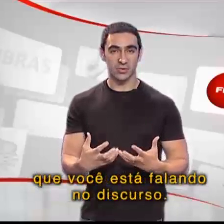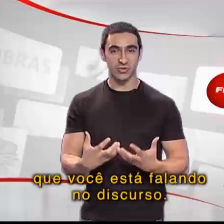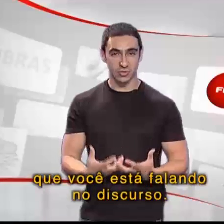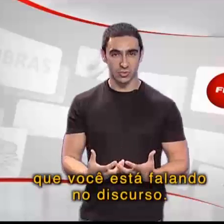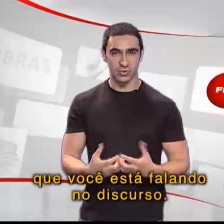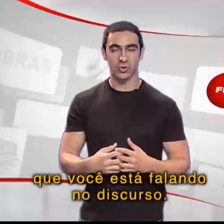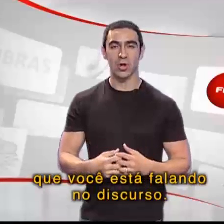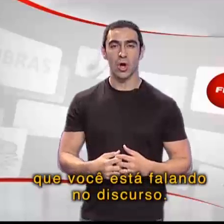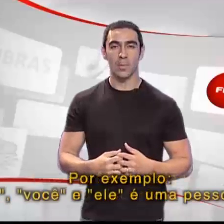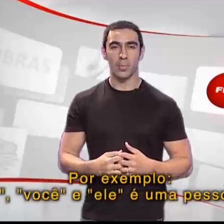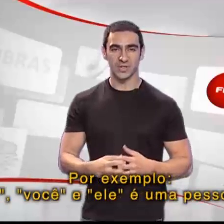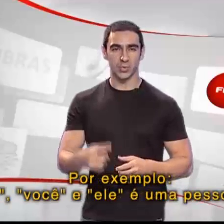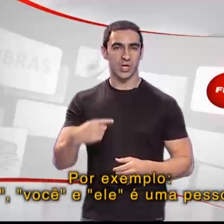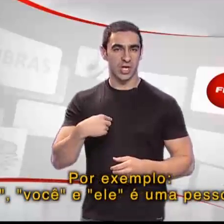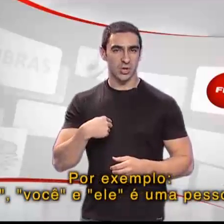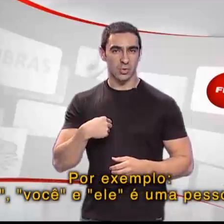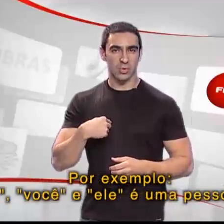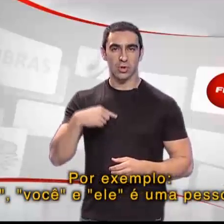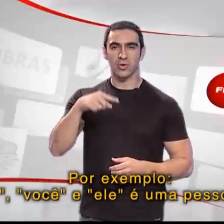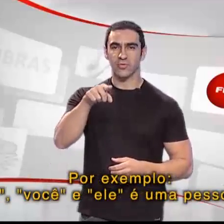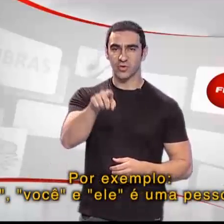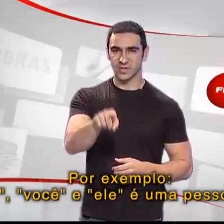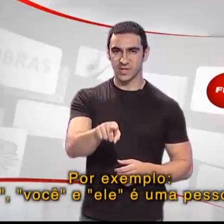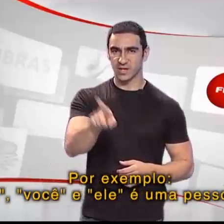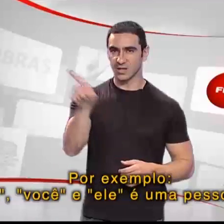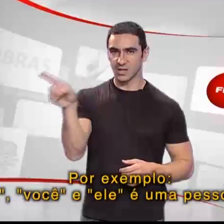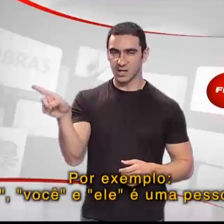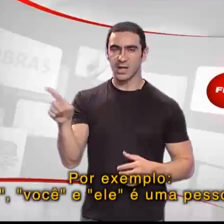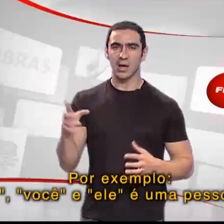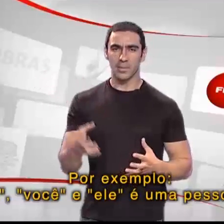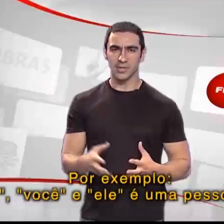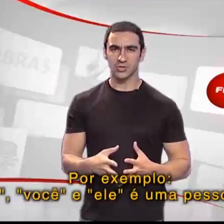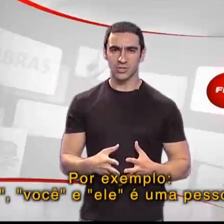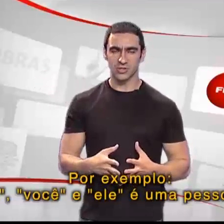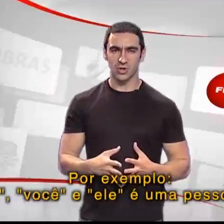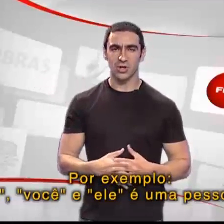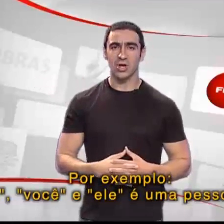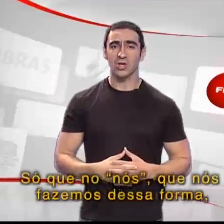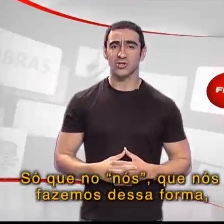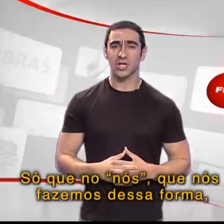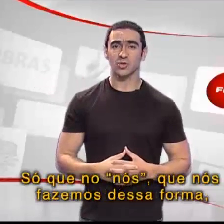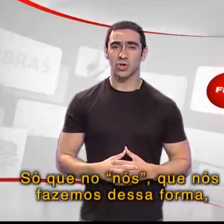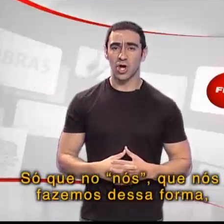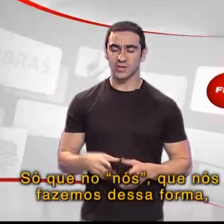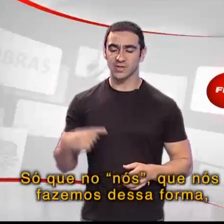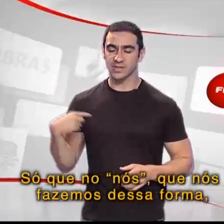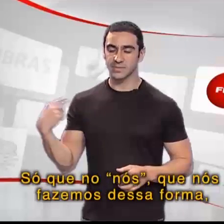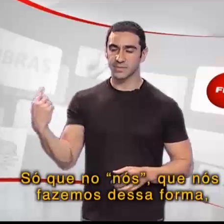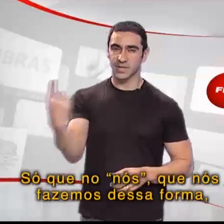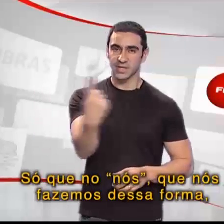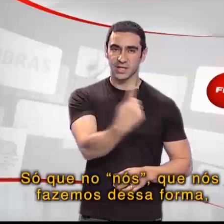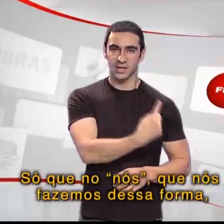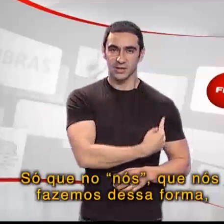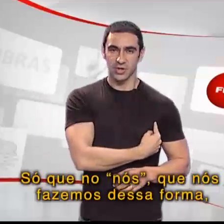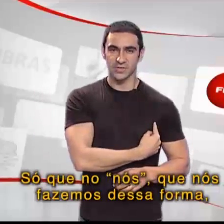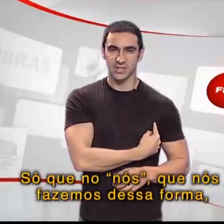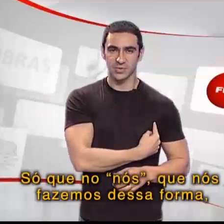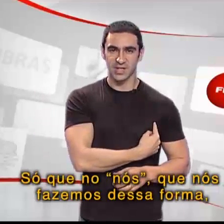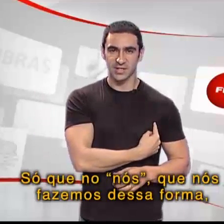no discurso. Por exemplo, eu, você e ele é uma pessoa só. Só que no nós, que nós fazemos dessa